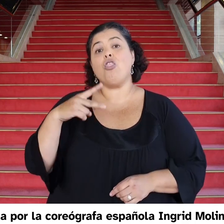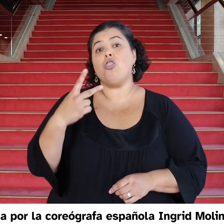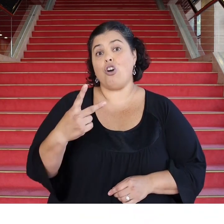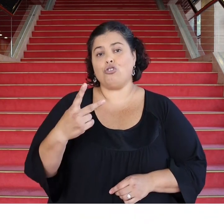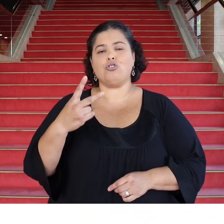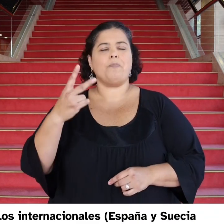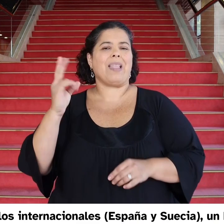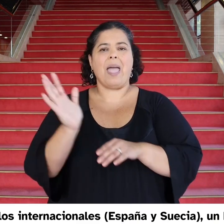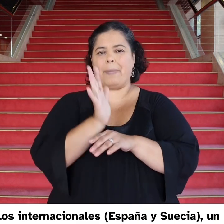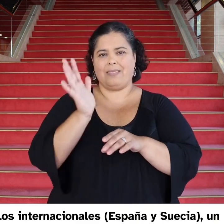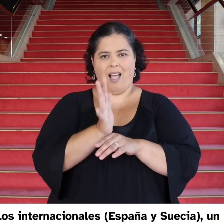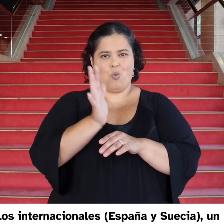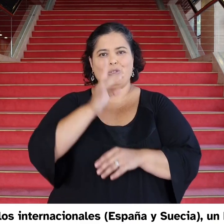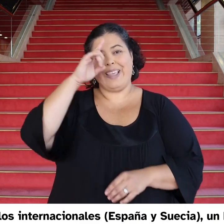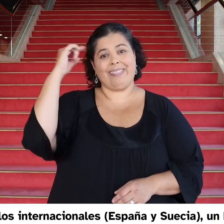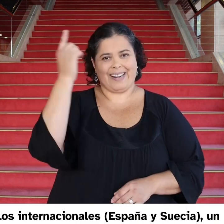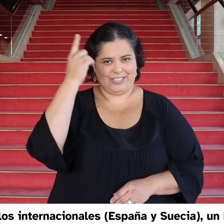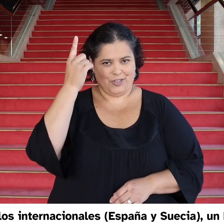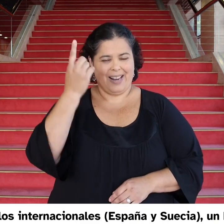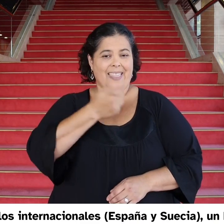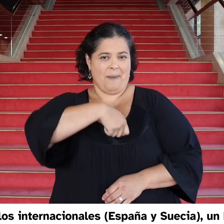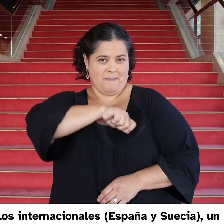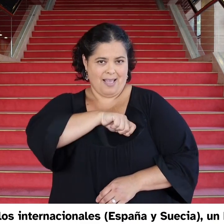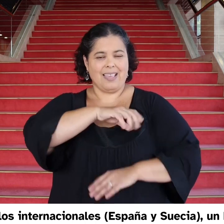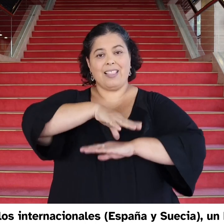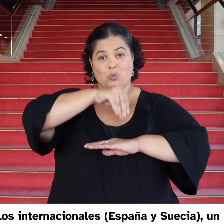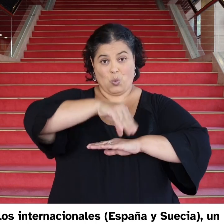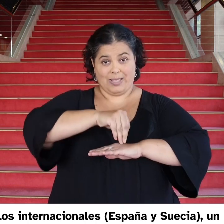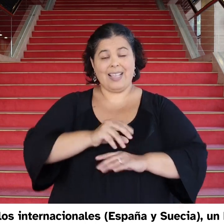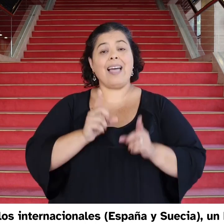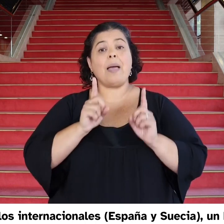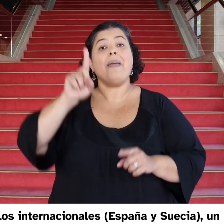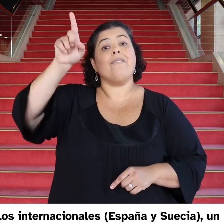Dos espectáculos internacionales de España y Suecia Un DJ de Francia